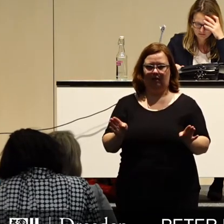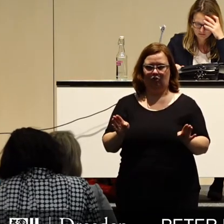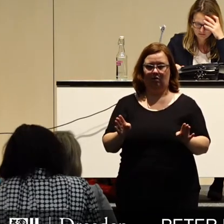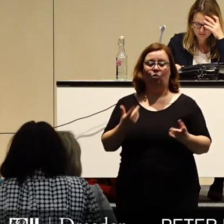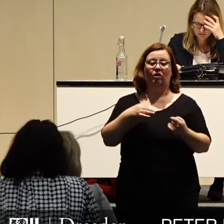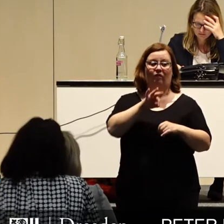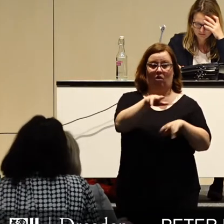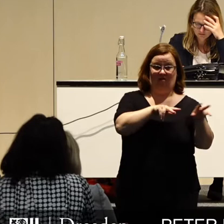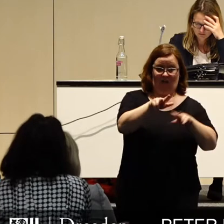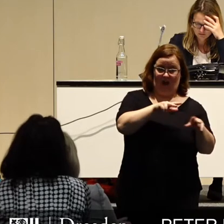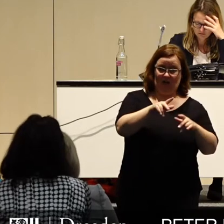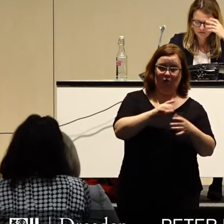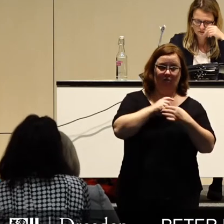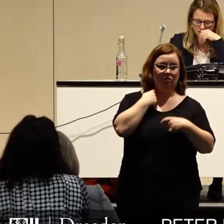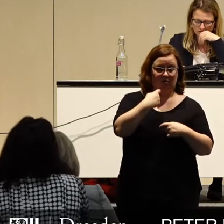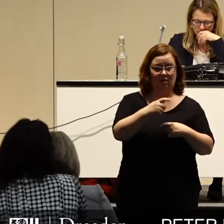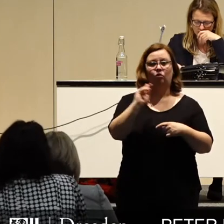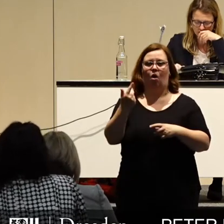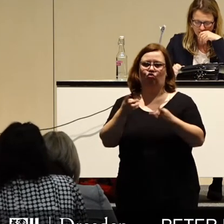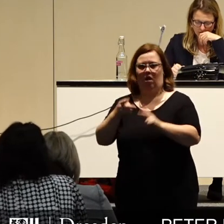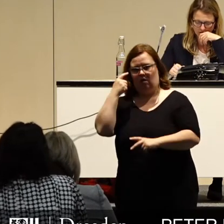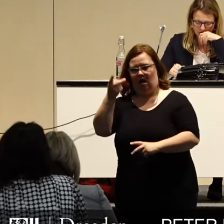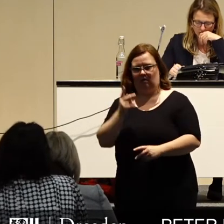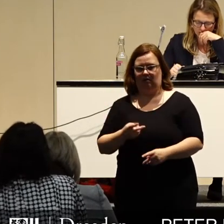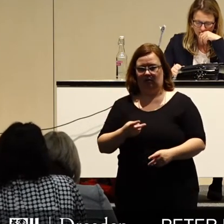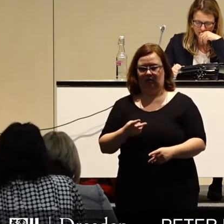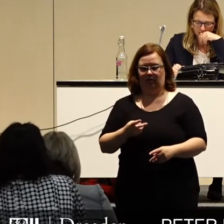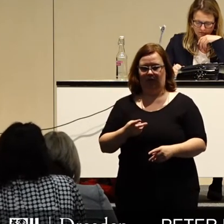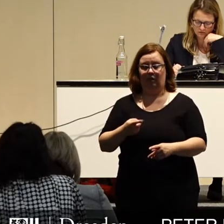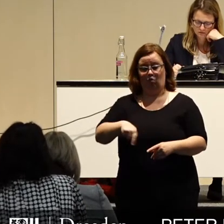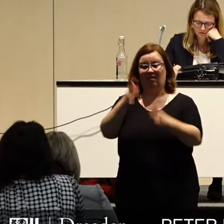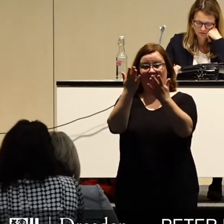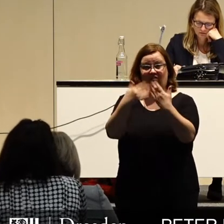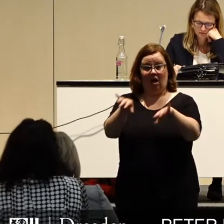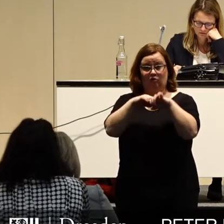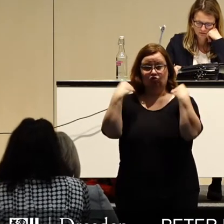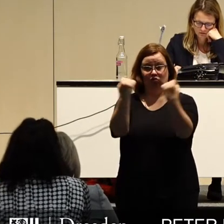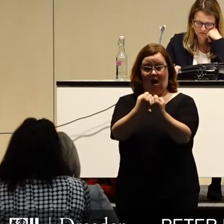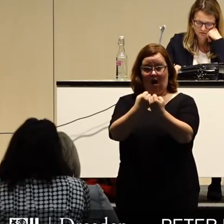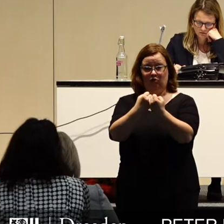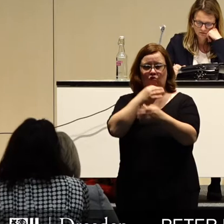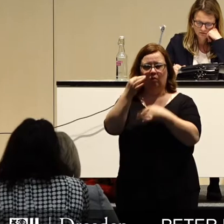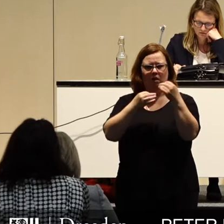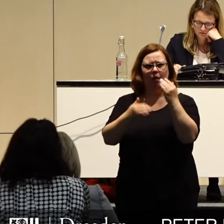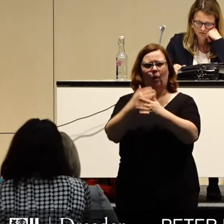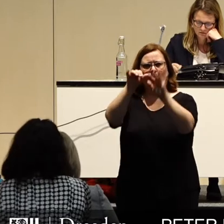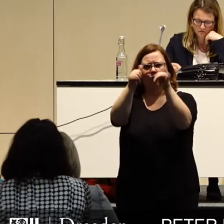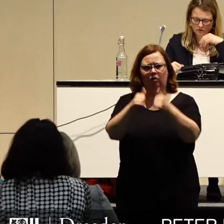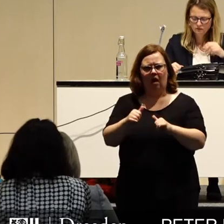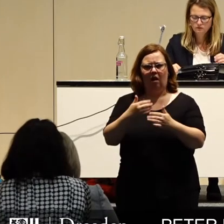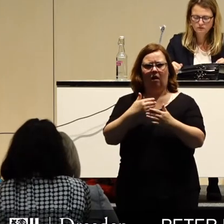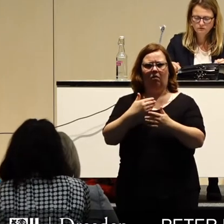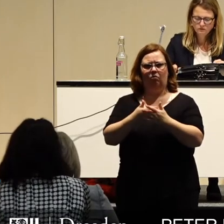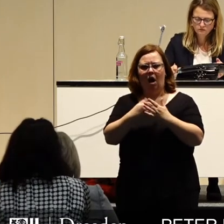Verwaltung, aber auch für uns als Stadtrat. Das vom Freistaat ins Spiel gebrachte Modell vorübergehend auf die